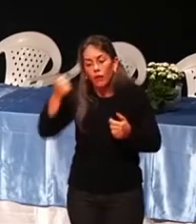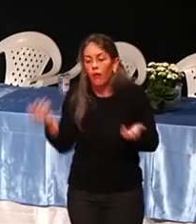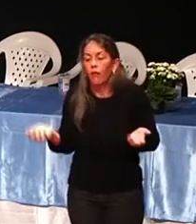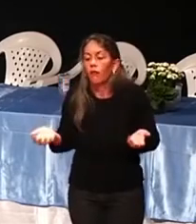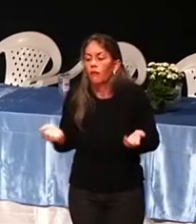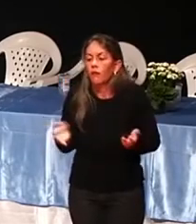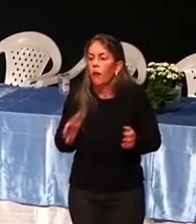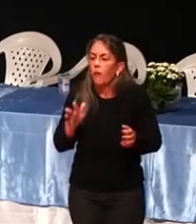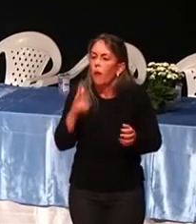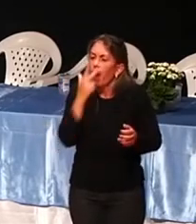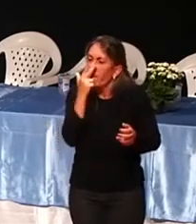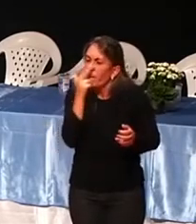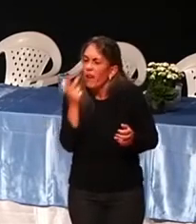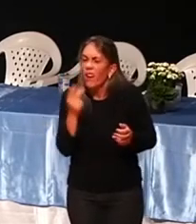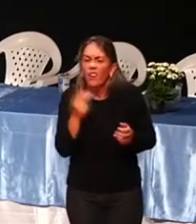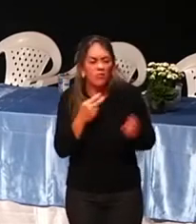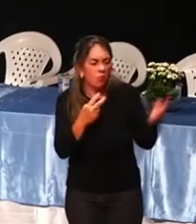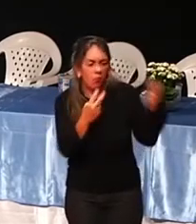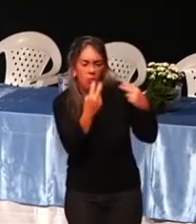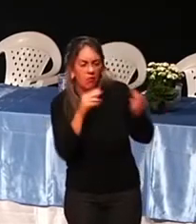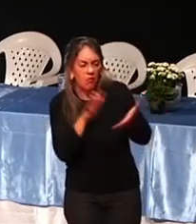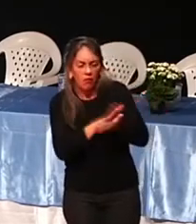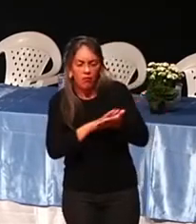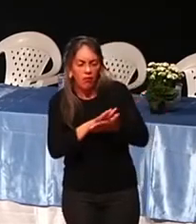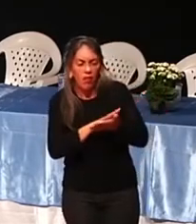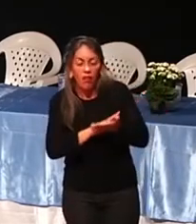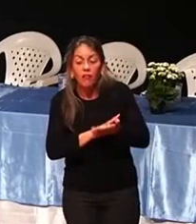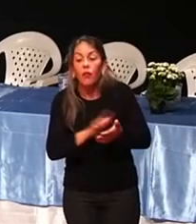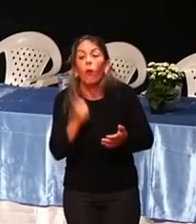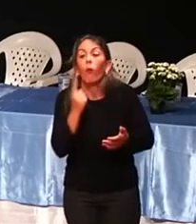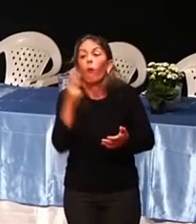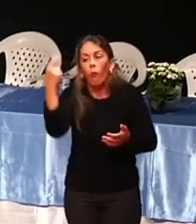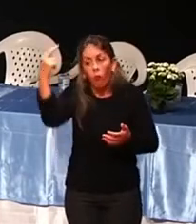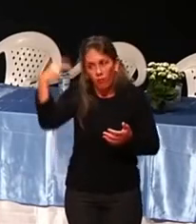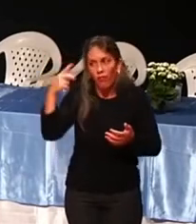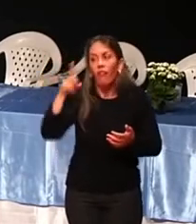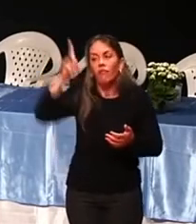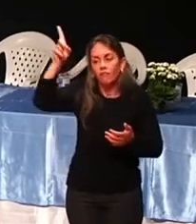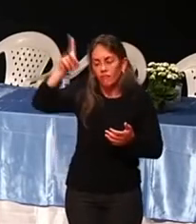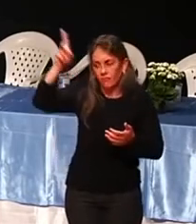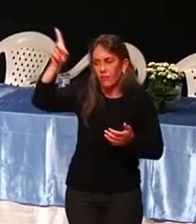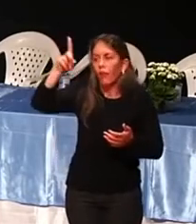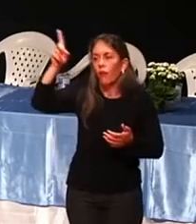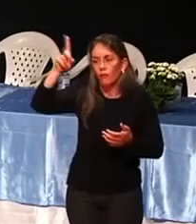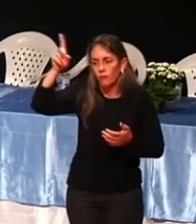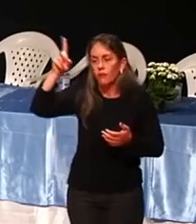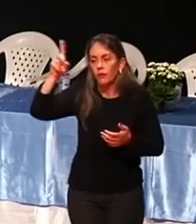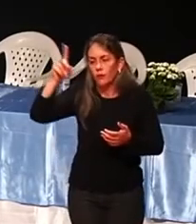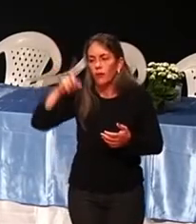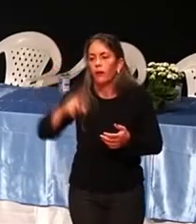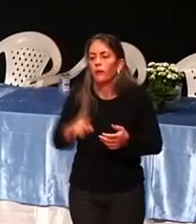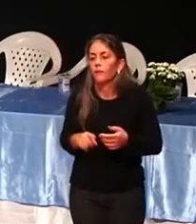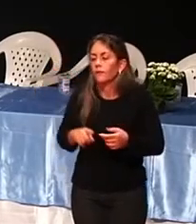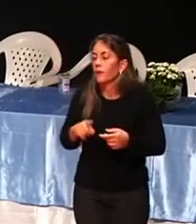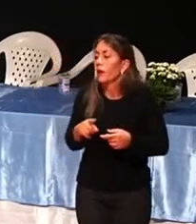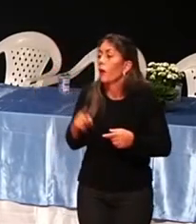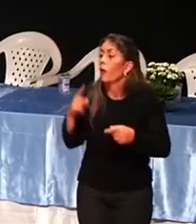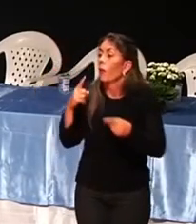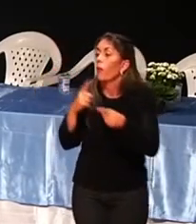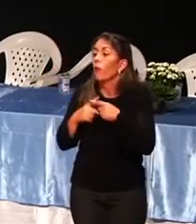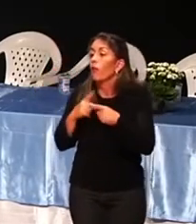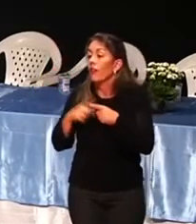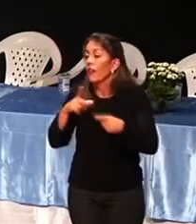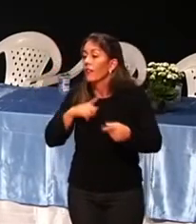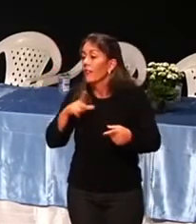Deus lá em cima tudo vê. E se a gente faz o melhor, volta o melhor. Porque Deus colocou uma lei e Newton foi lá e descobriu. A